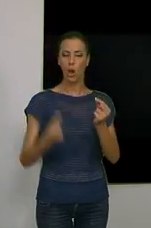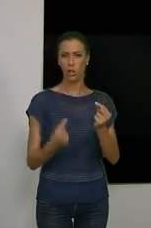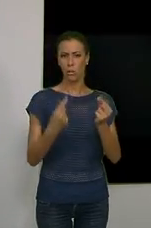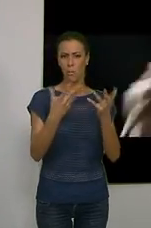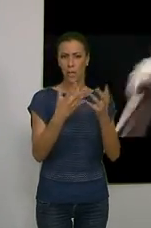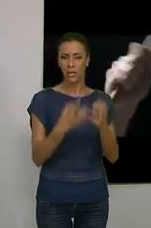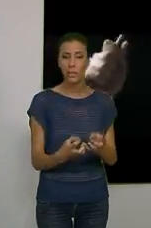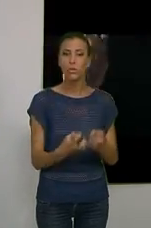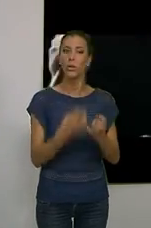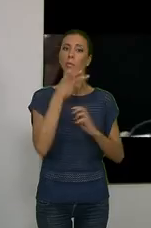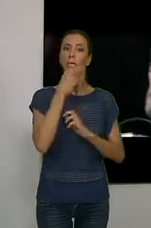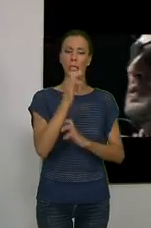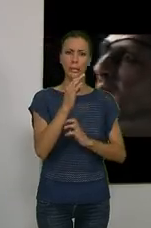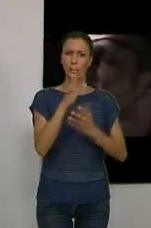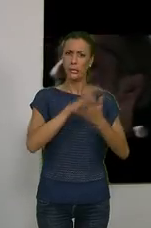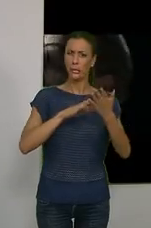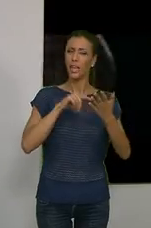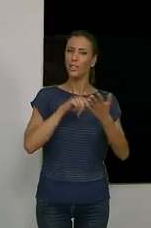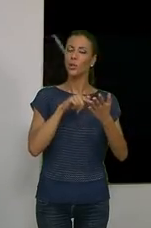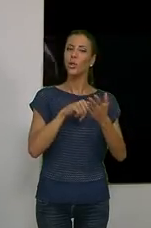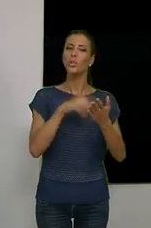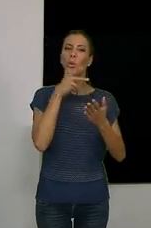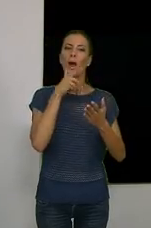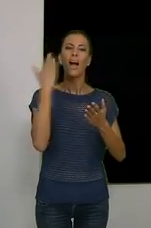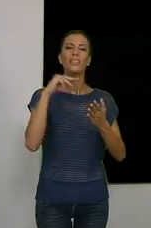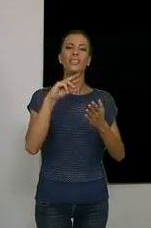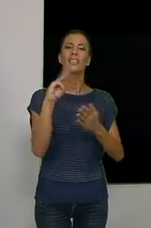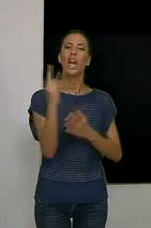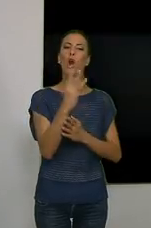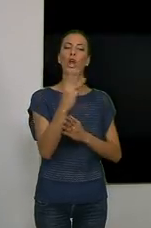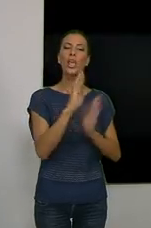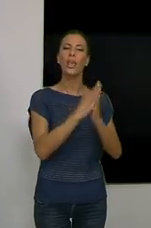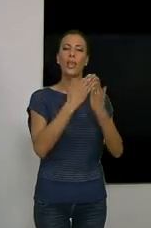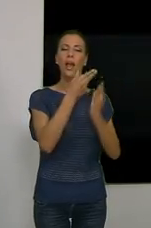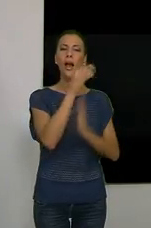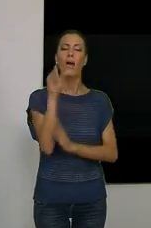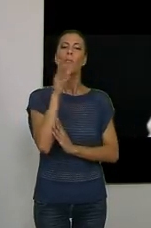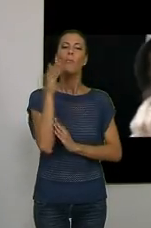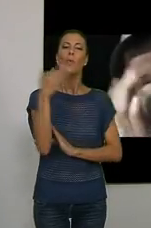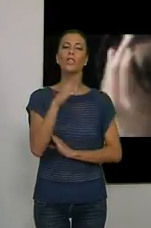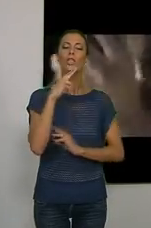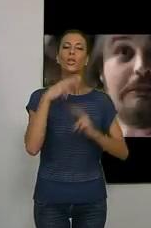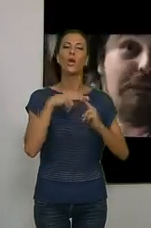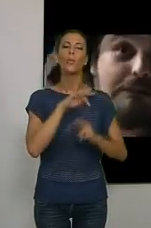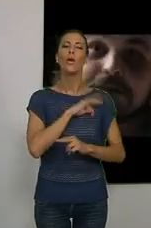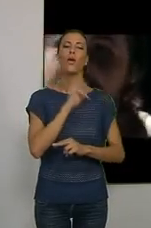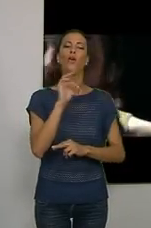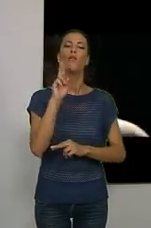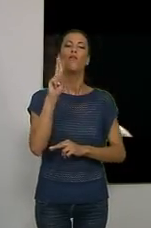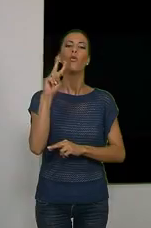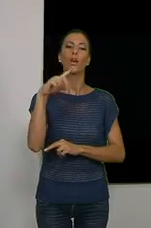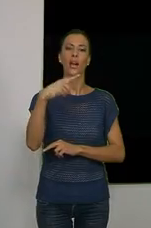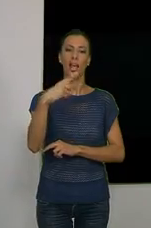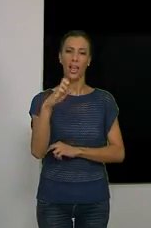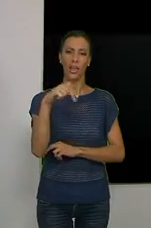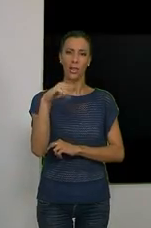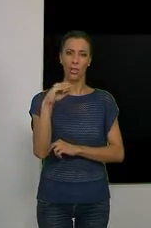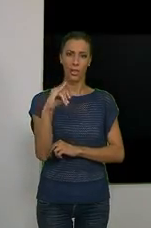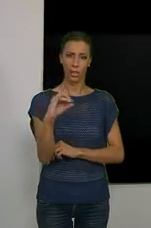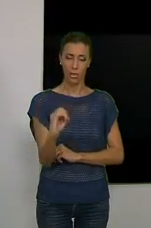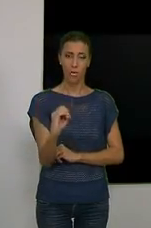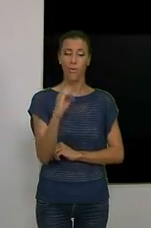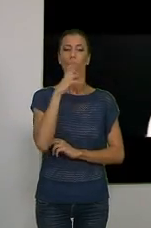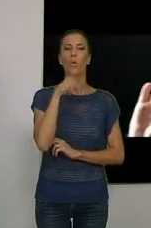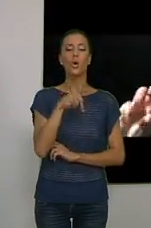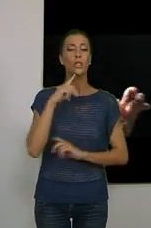Uno de los tres textos que componen la trilogía de la muerte del dramaturgo Fulgencio Lacks. La